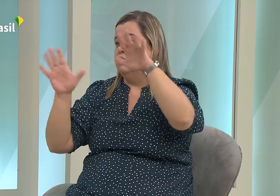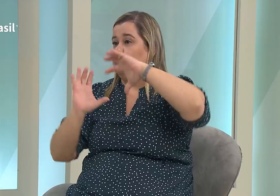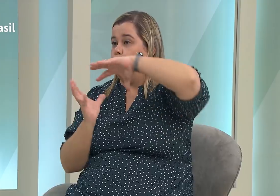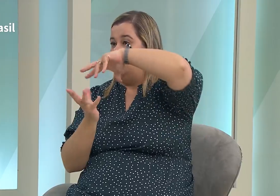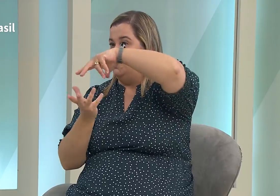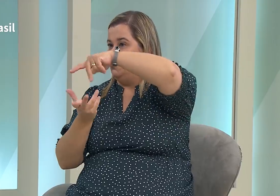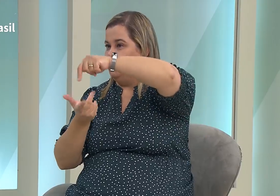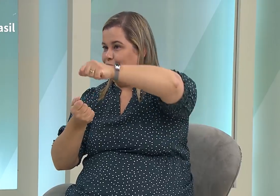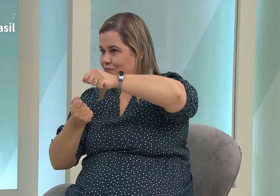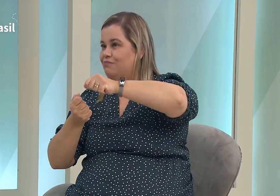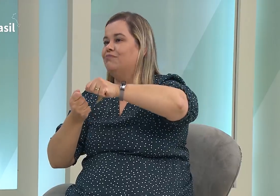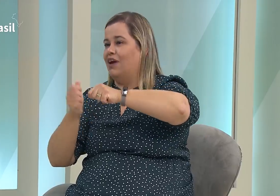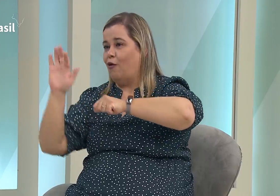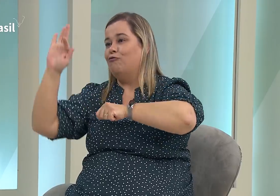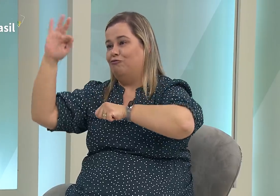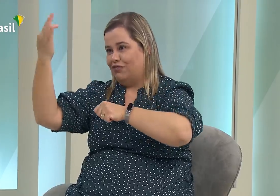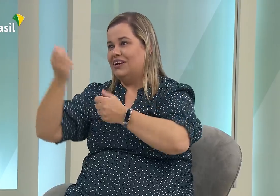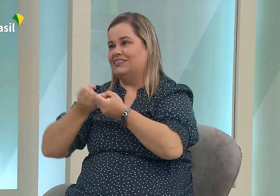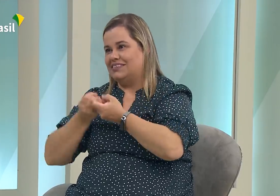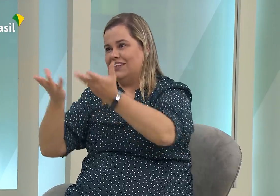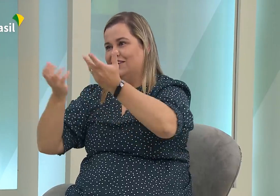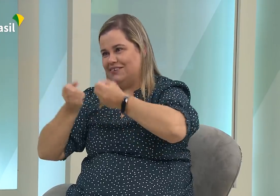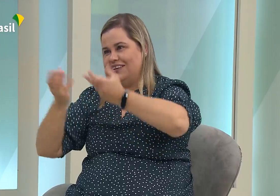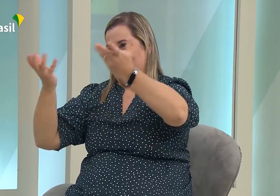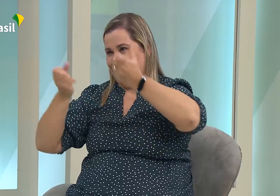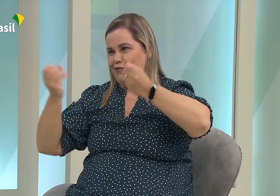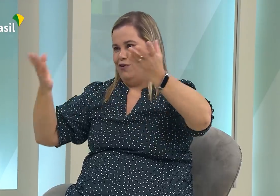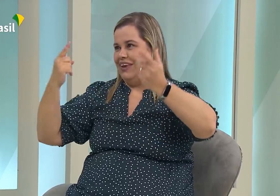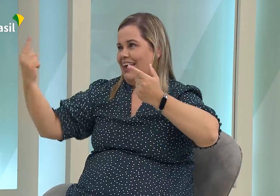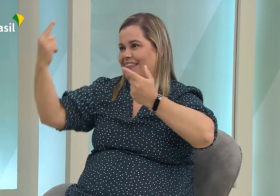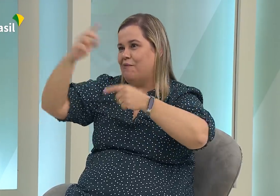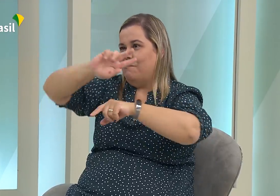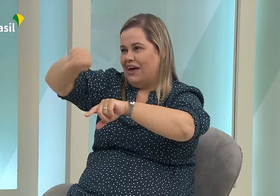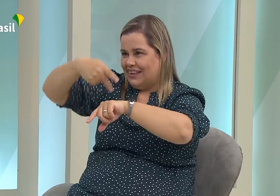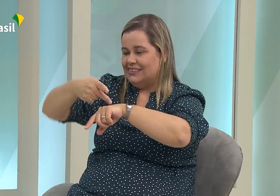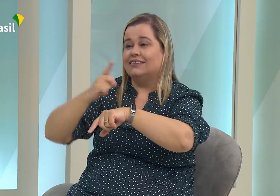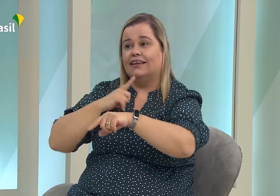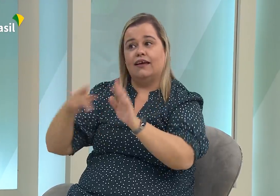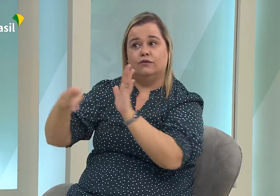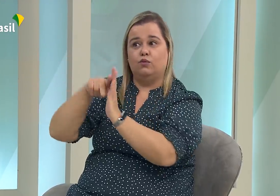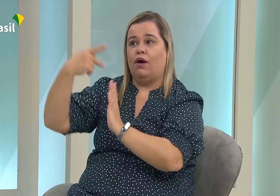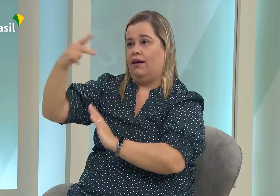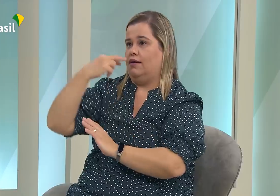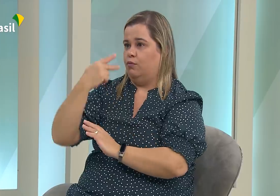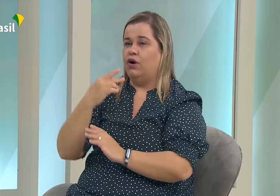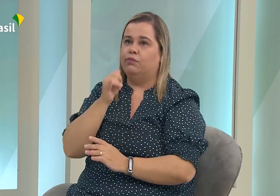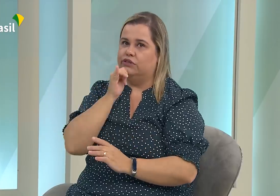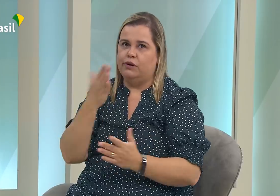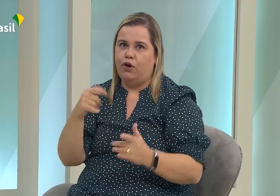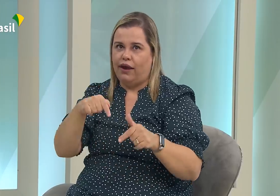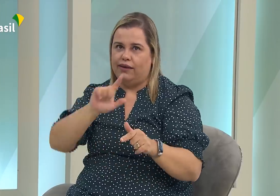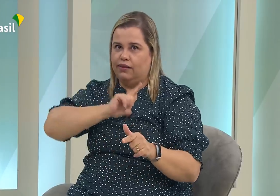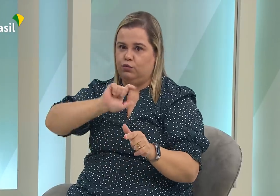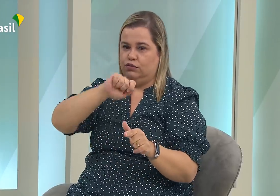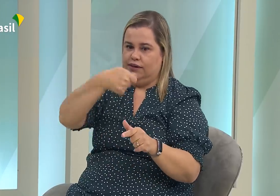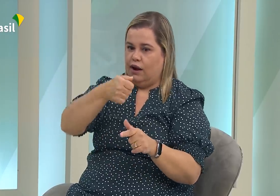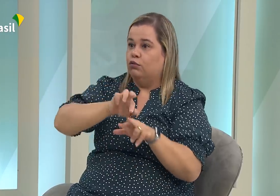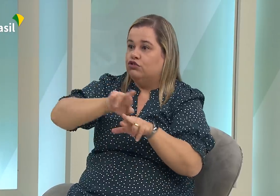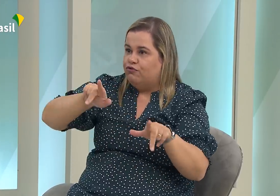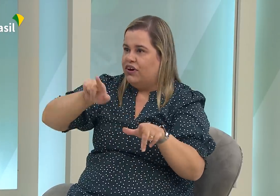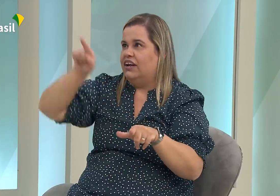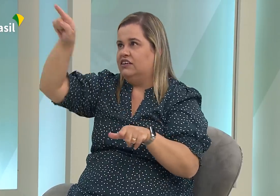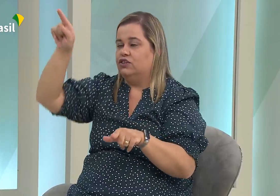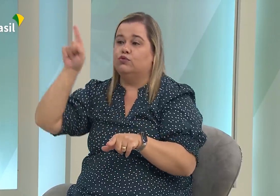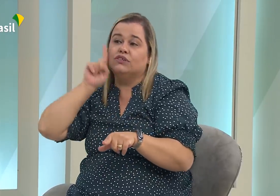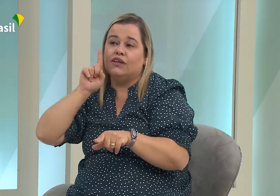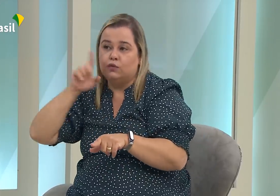francesa. E isso foi acontecendo no mundo inteiro, né? Não apenas aqui no Brasil. A língua foi se espalhando. Mas cada